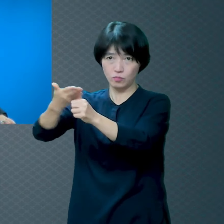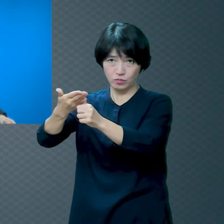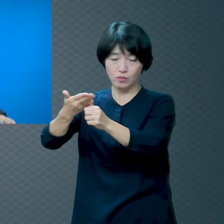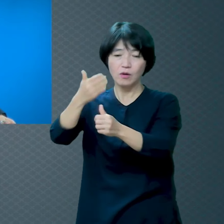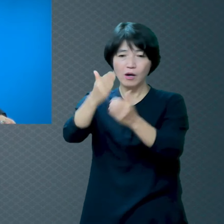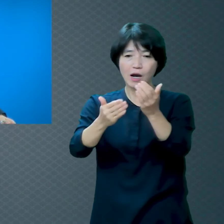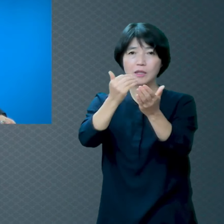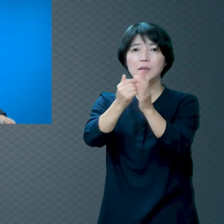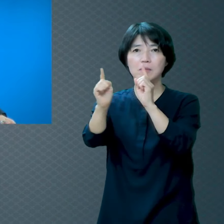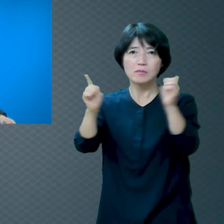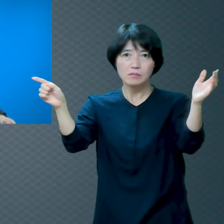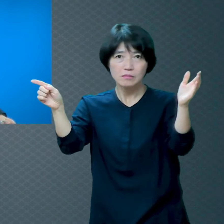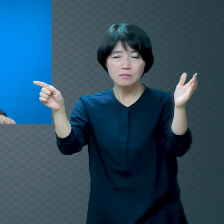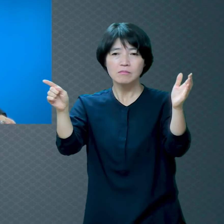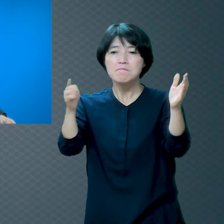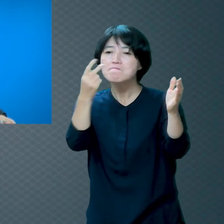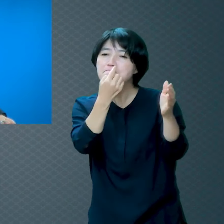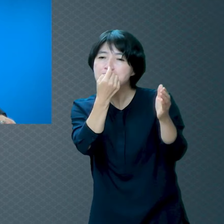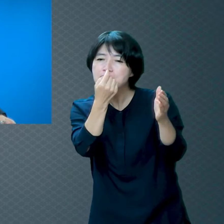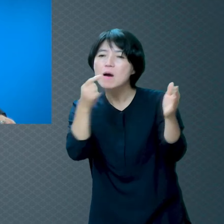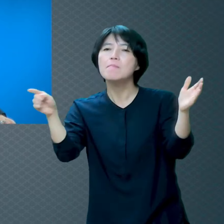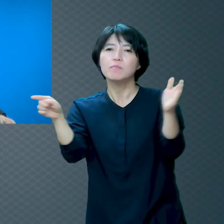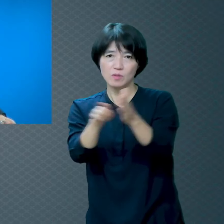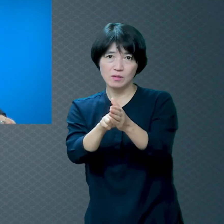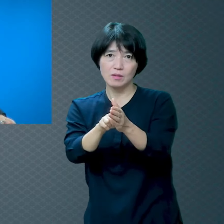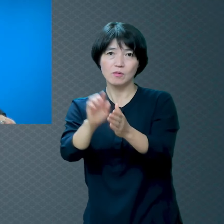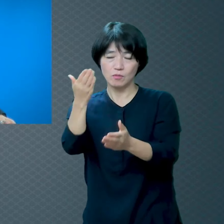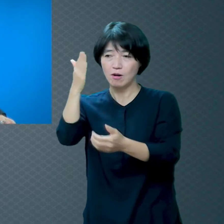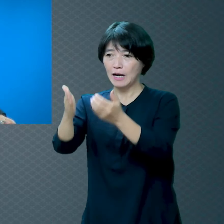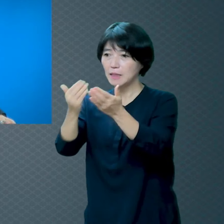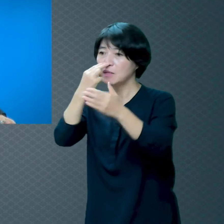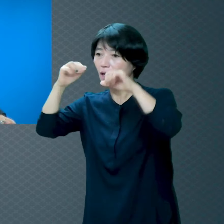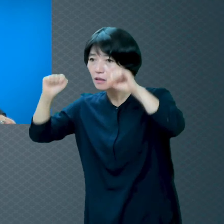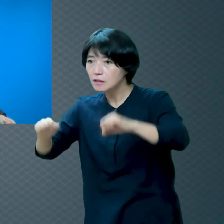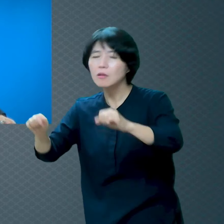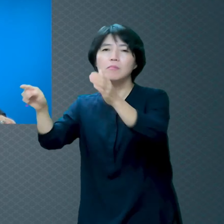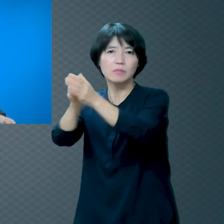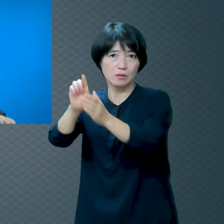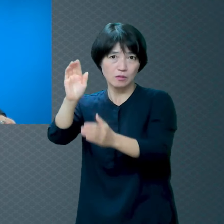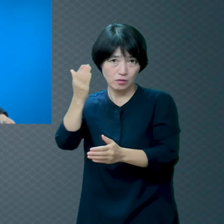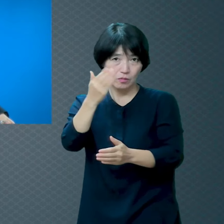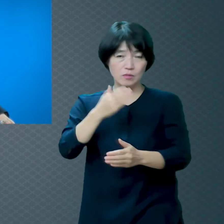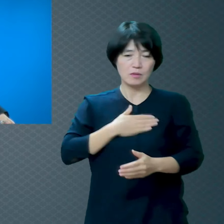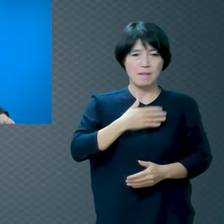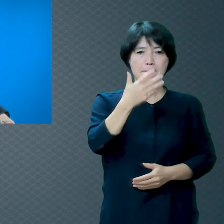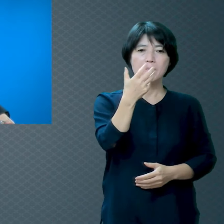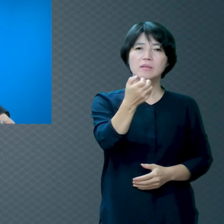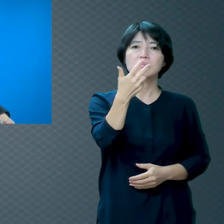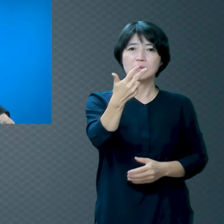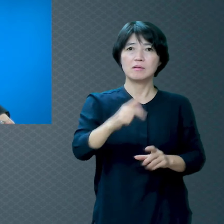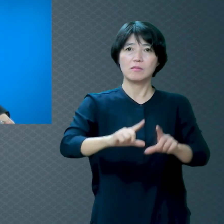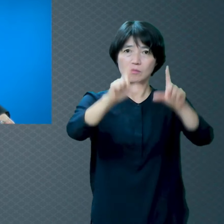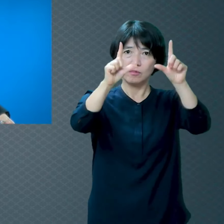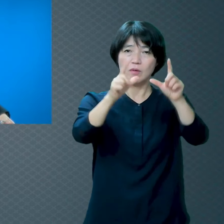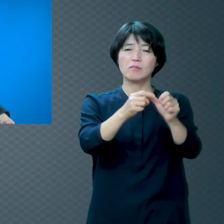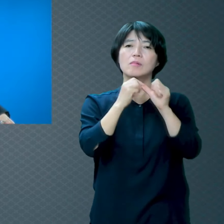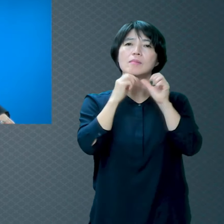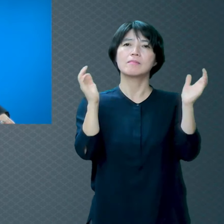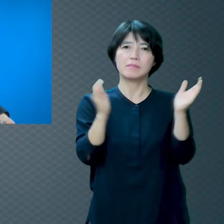발견했어요 하나님을 발견하고 나서 제가 87년도에 구원을 받았는데